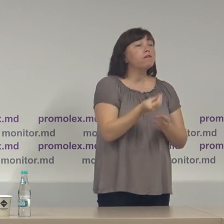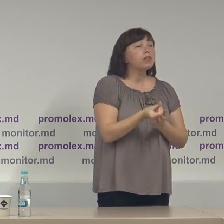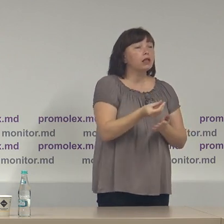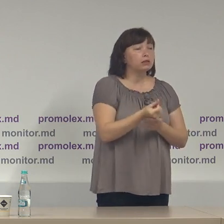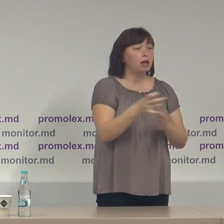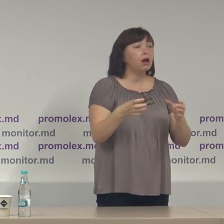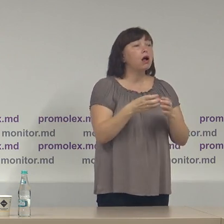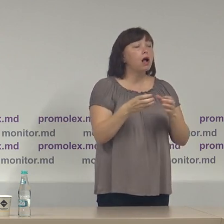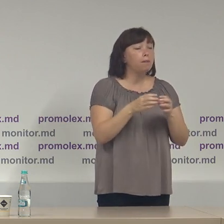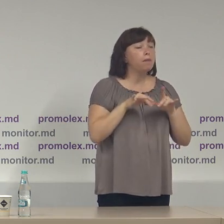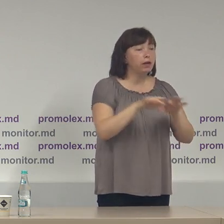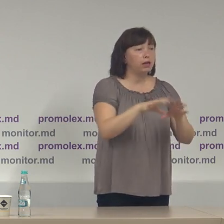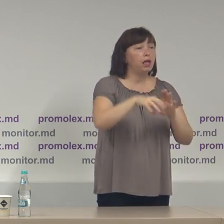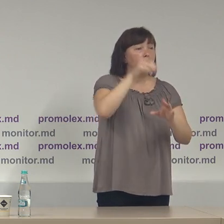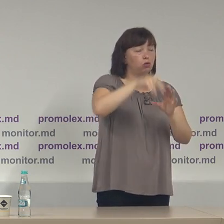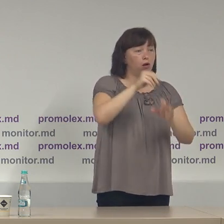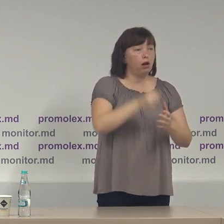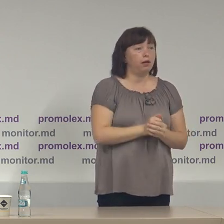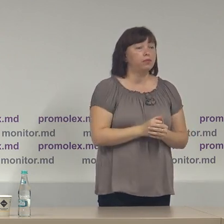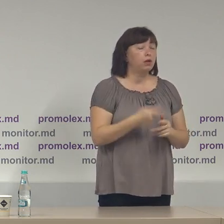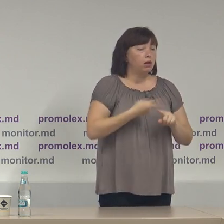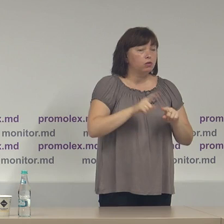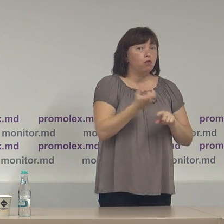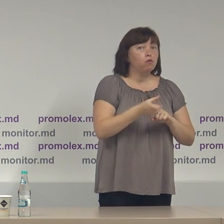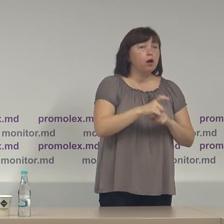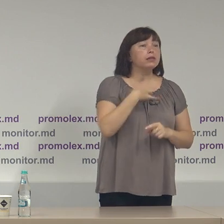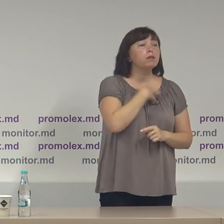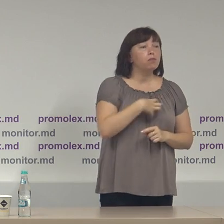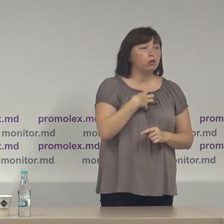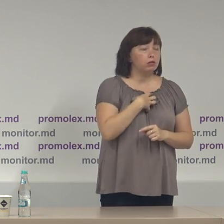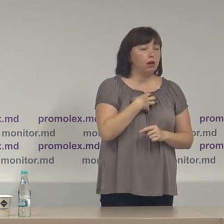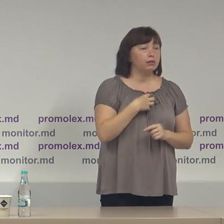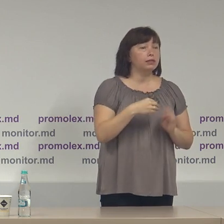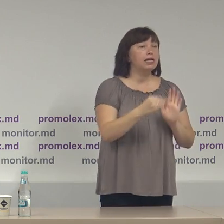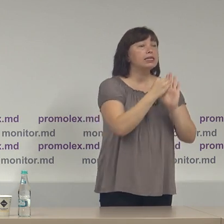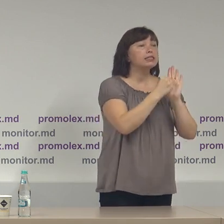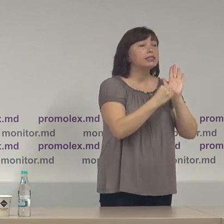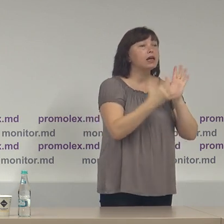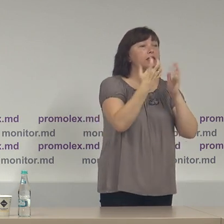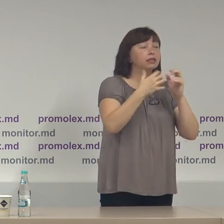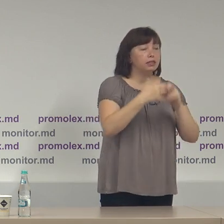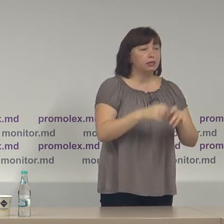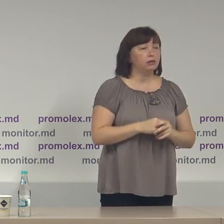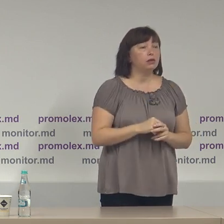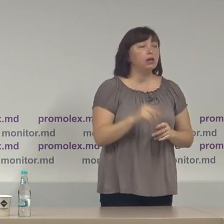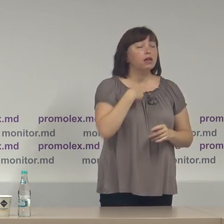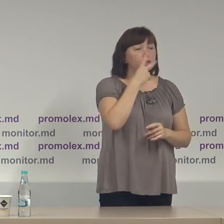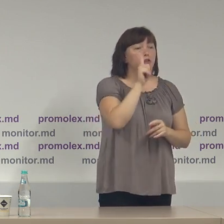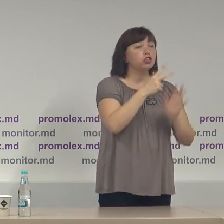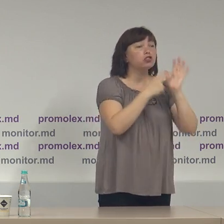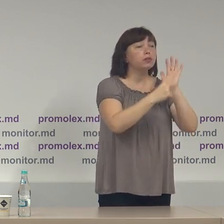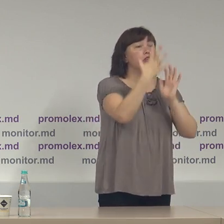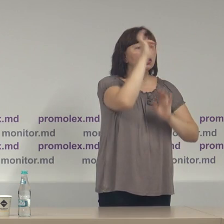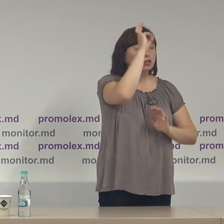electorale un lucru foarte important statistic vedem că 75